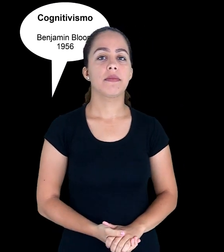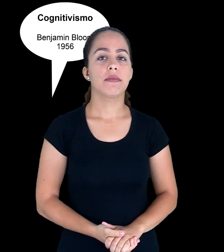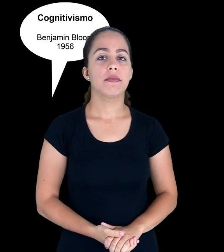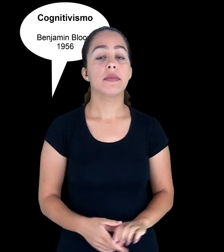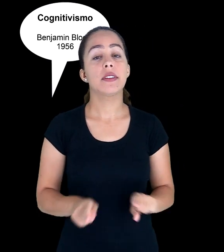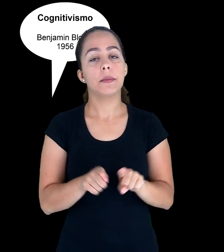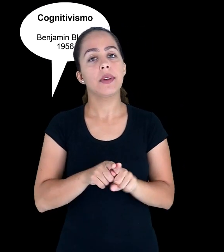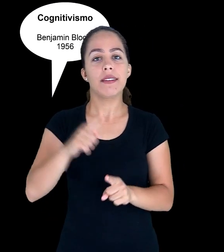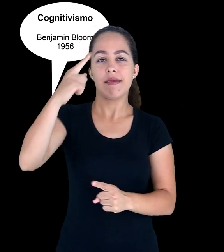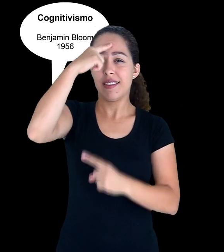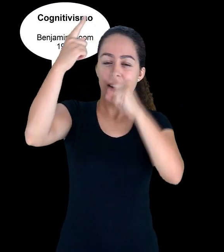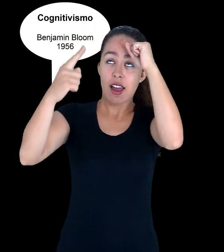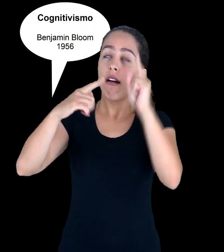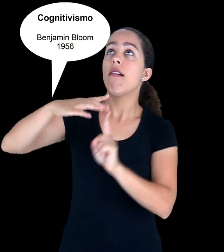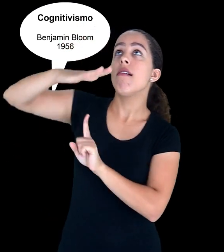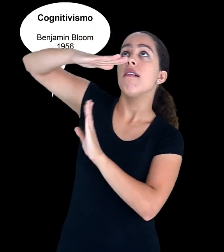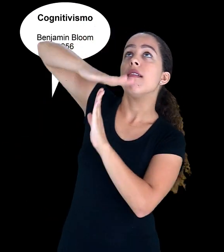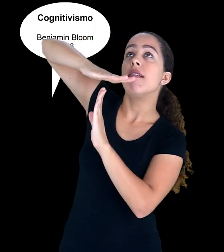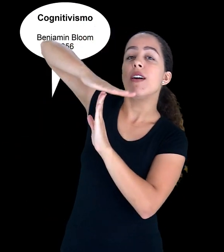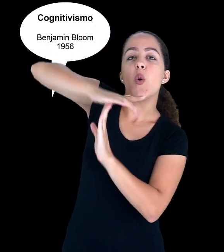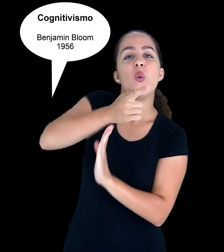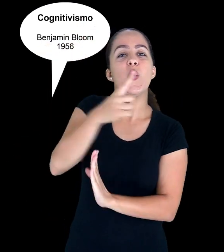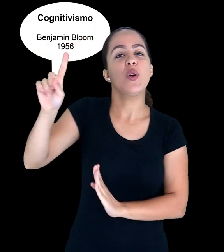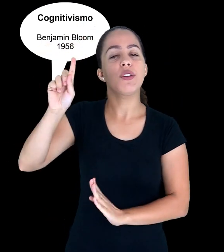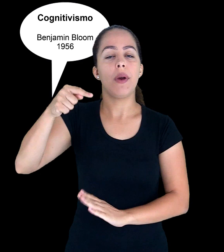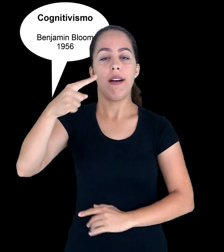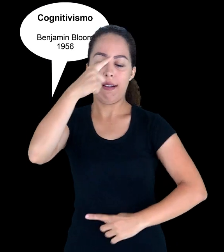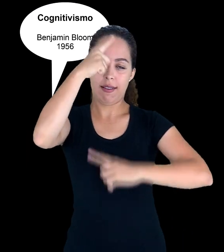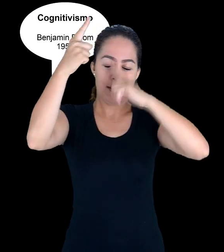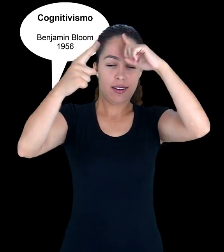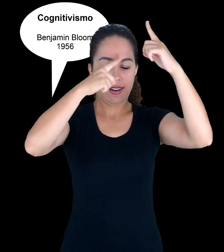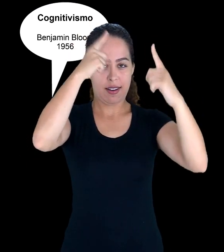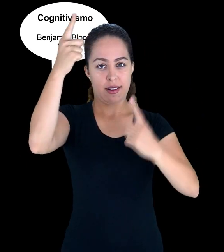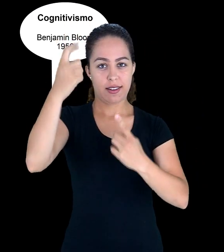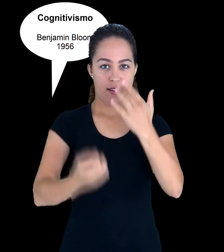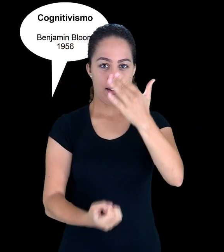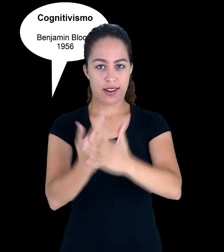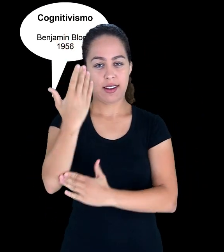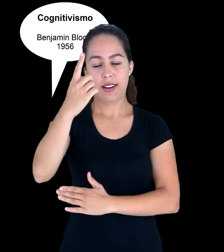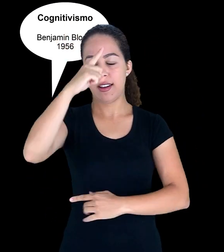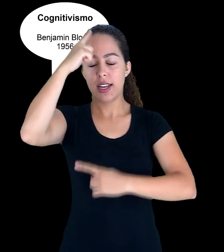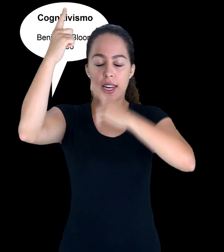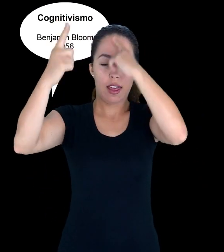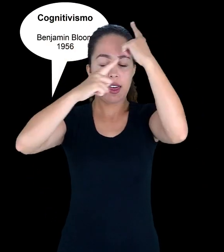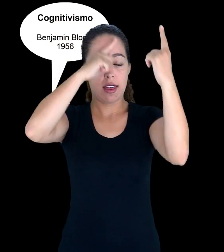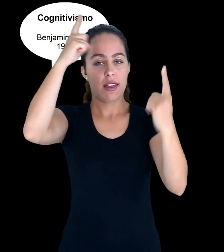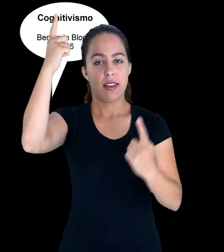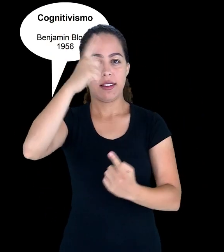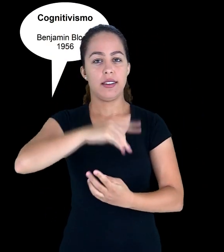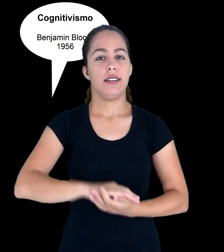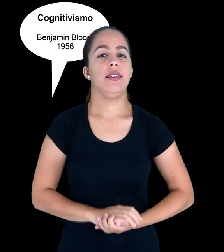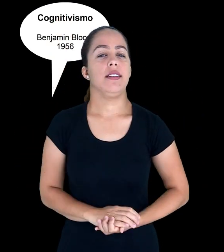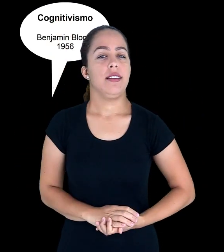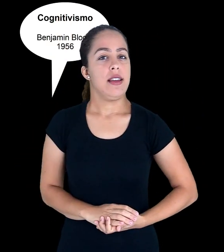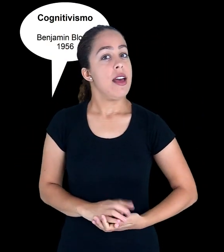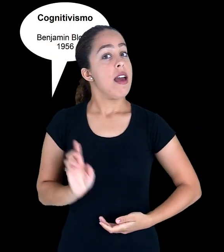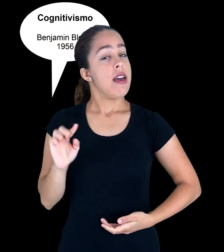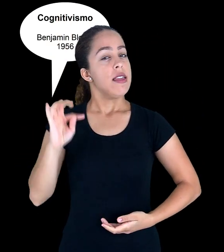criativo. Então, o último domínio seria a criação, criar. Então, nós vimos que essa teoria, ela